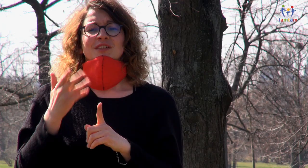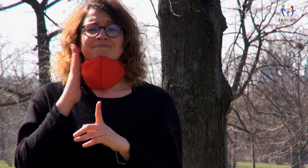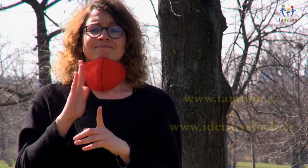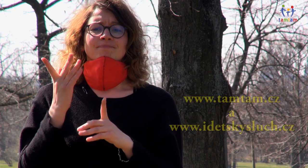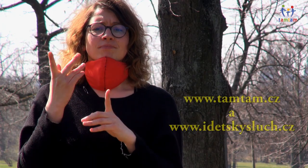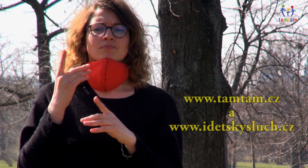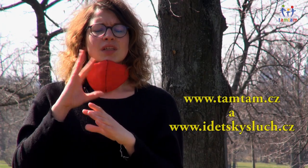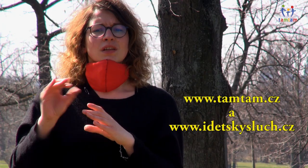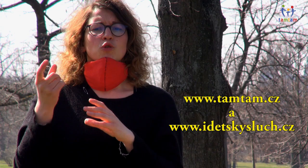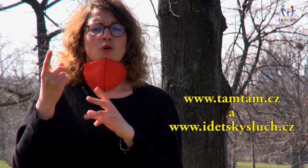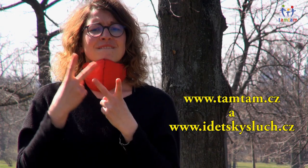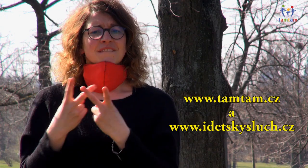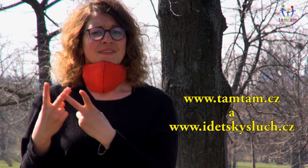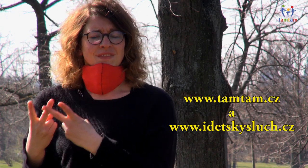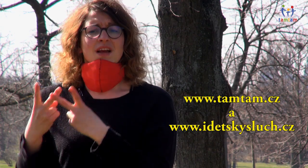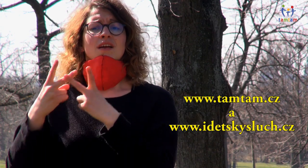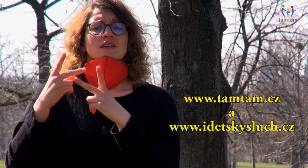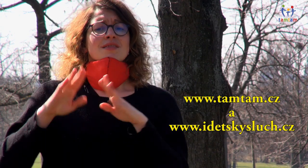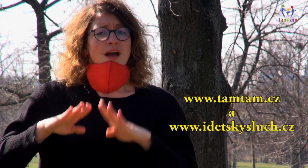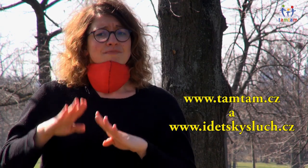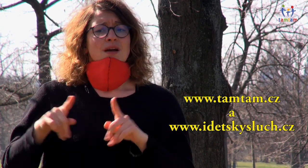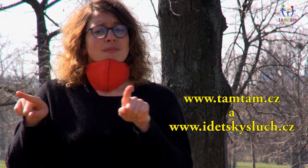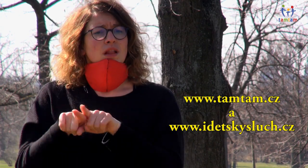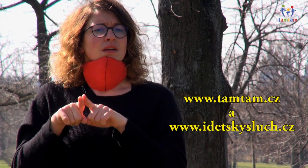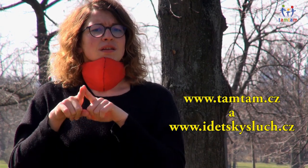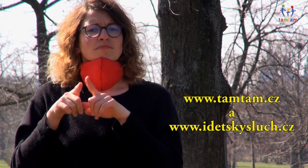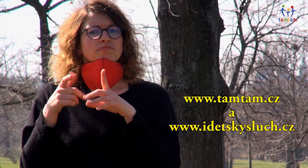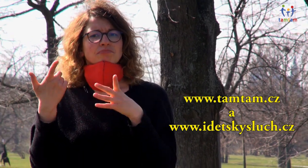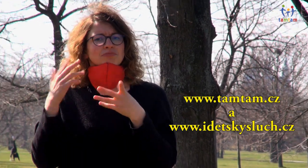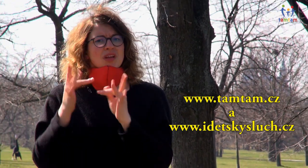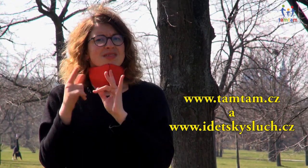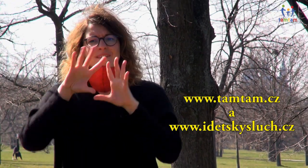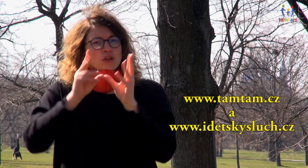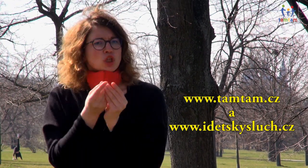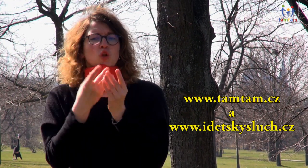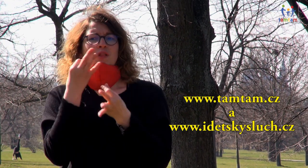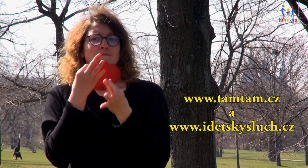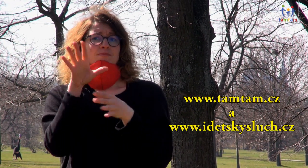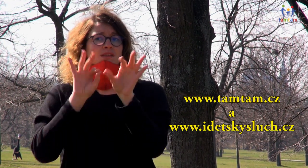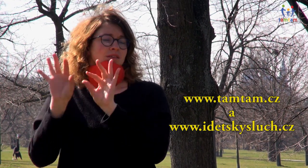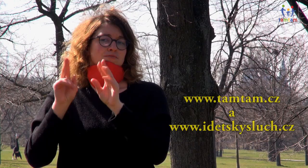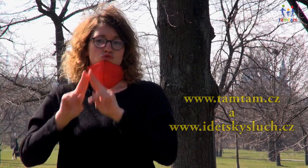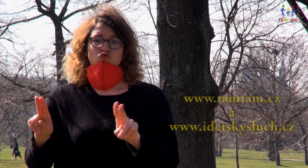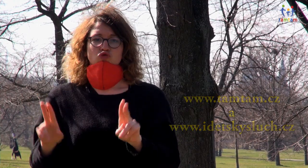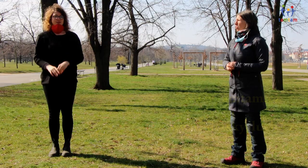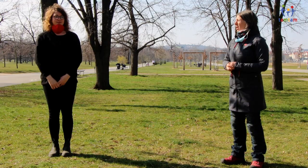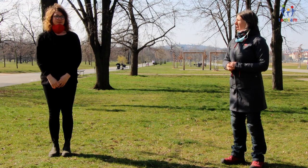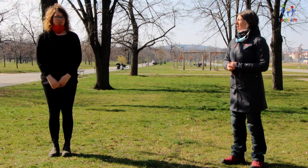Zároveň bych chtěla nabídnout naše webové stránky, Centra pro dětský sluch a